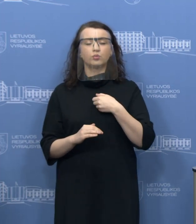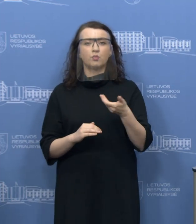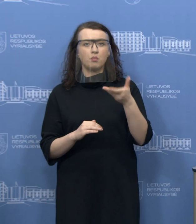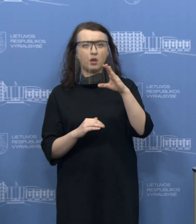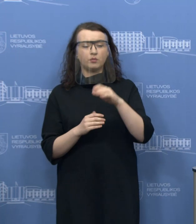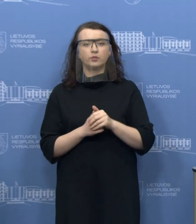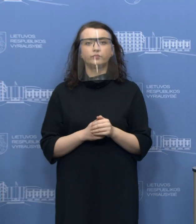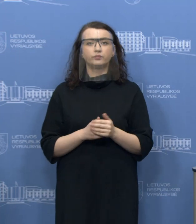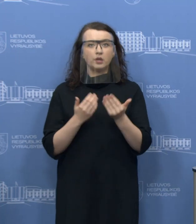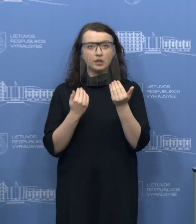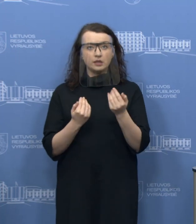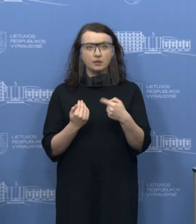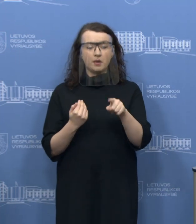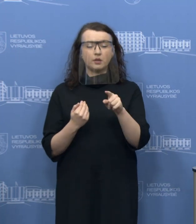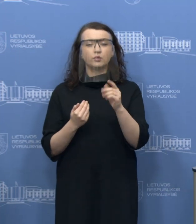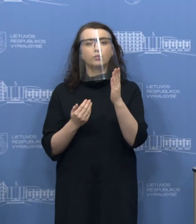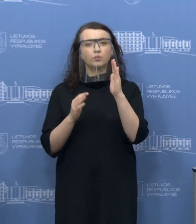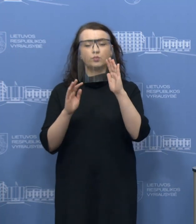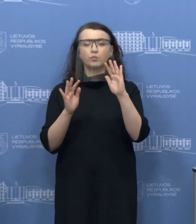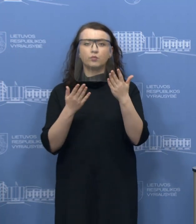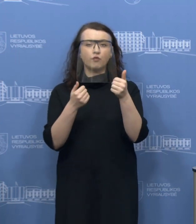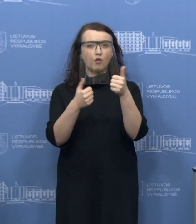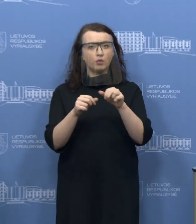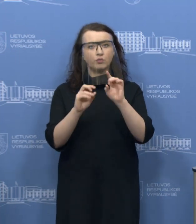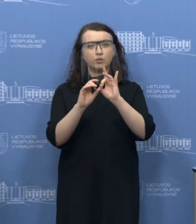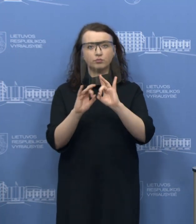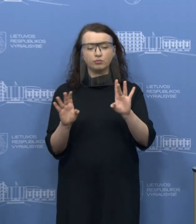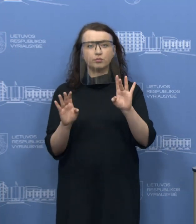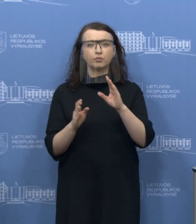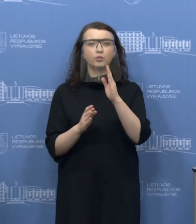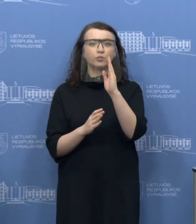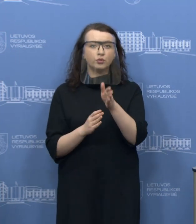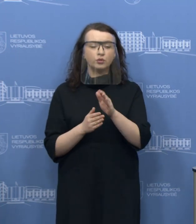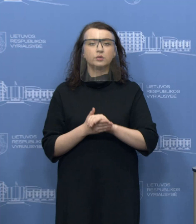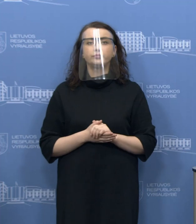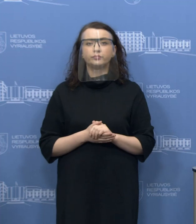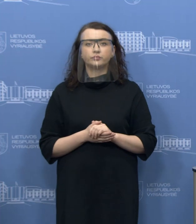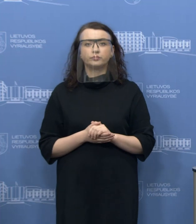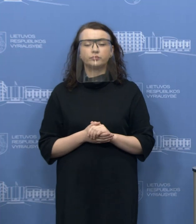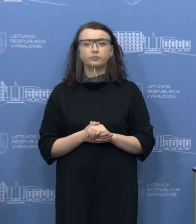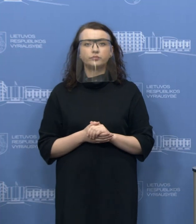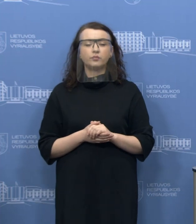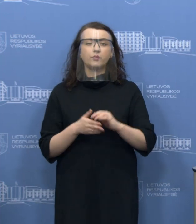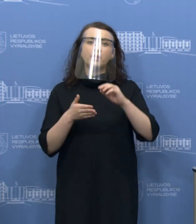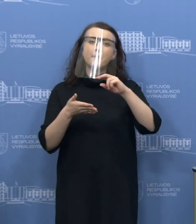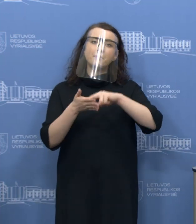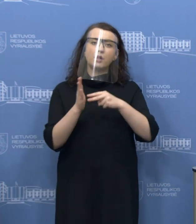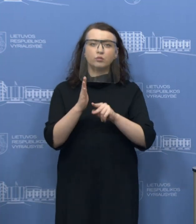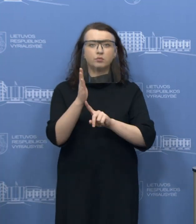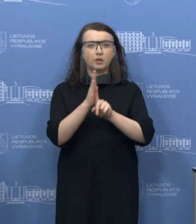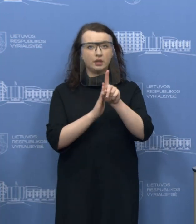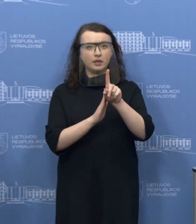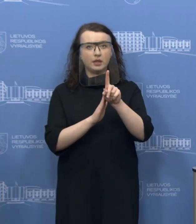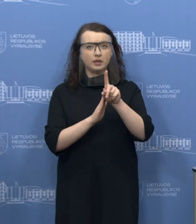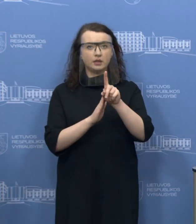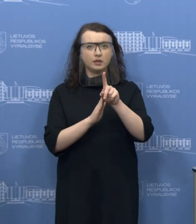Ačiū. Šiandien gyventojų deklaravimas vykštėk į tų būdų. Mes naudosime vedio principą, tai turėtų būti dar lengviau. Planuojamas tartas yra